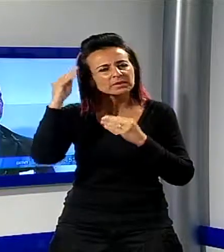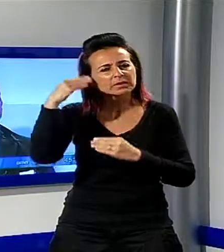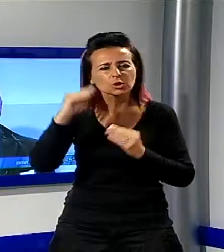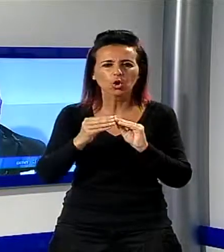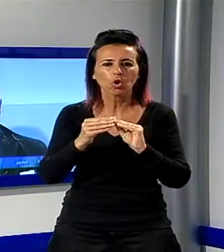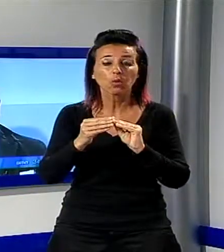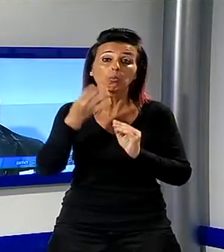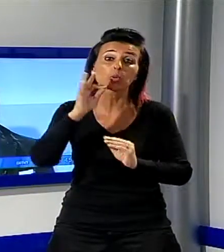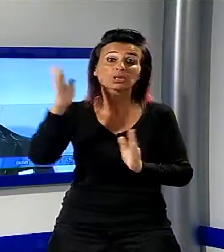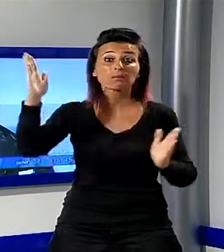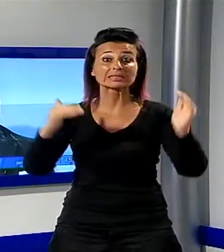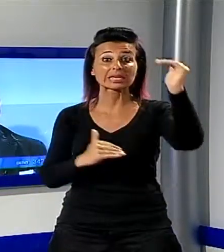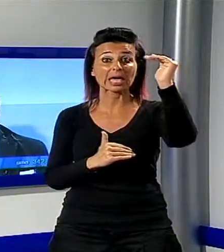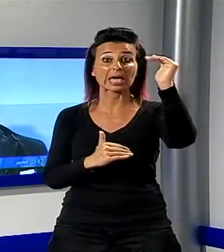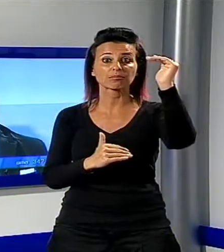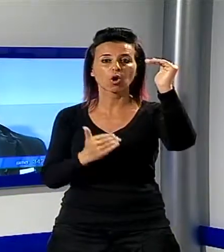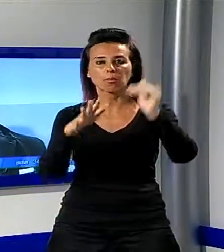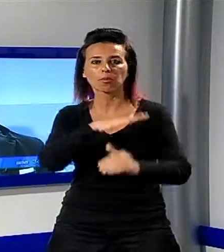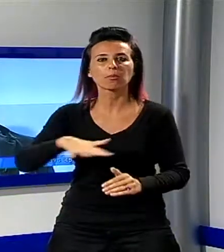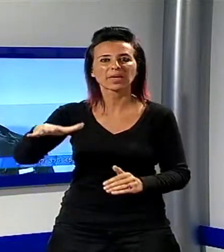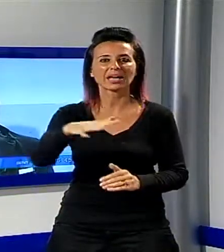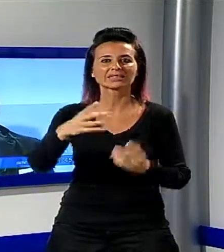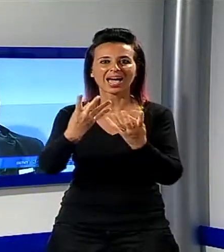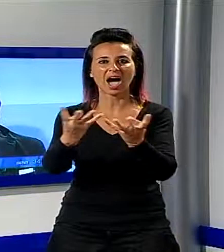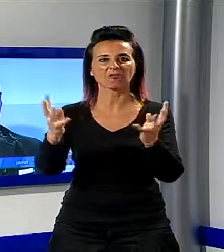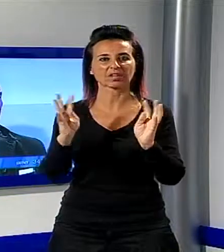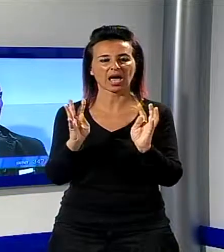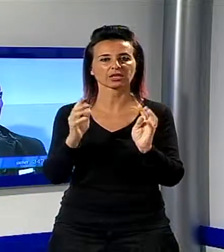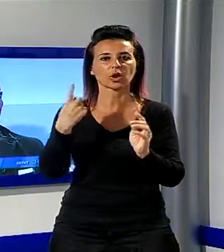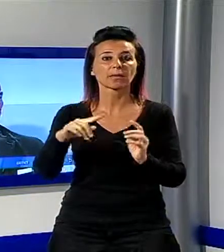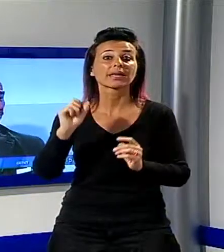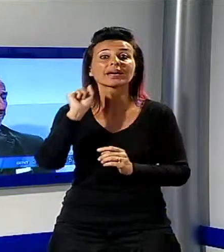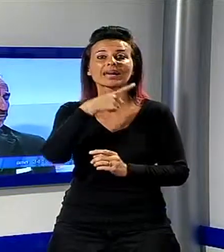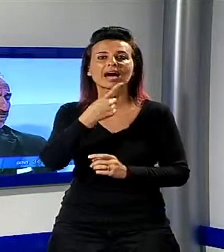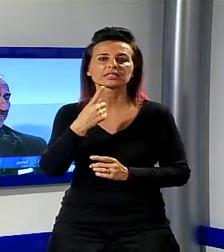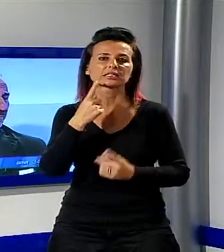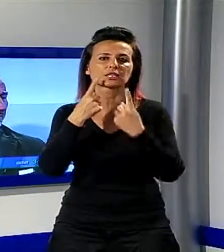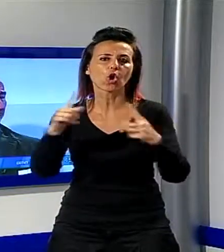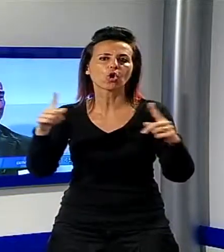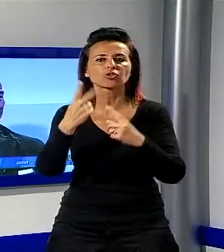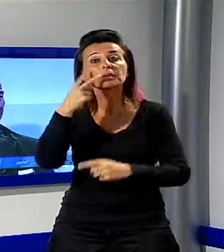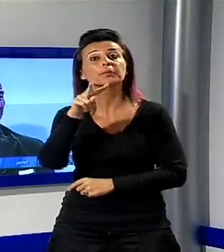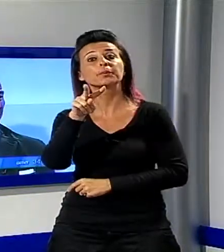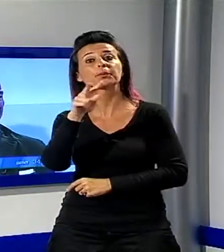maxi schermo in Piazza Anfiteatro per assistere gratuitamente ad alcuni concerti. Prima dell'inizio del festival però, D